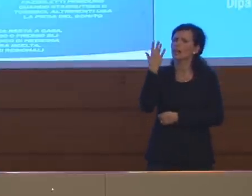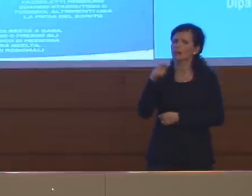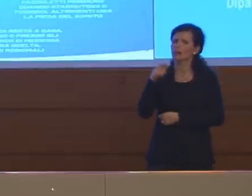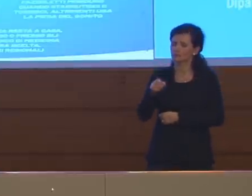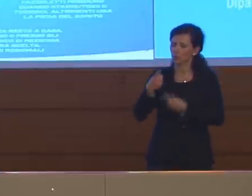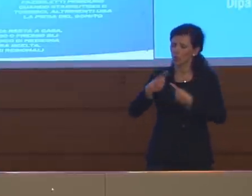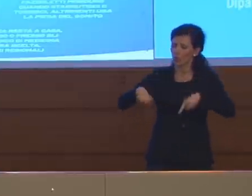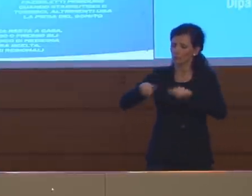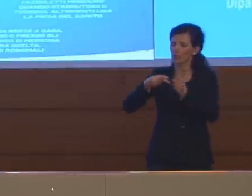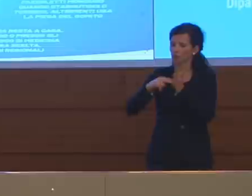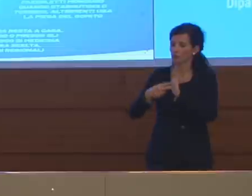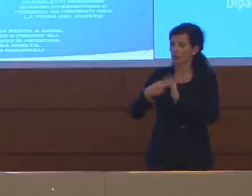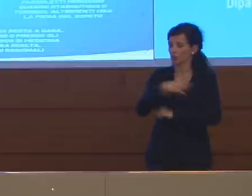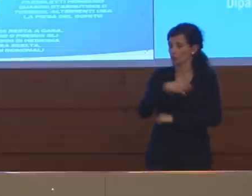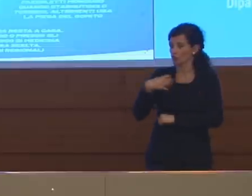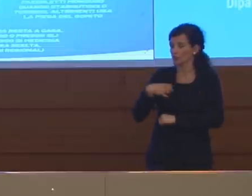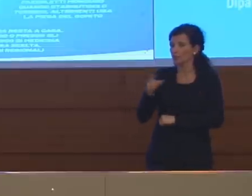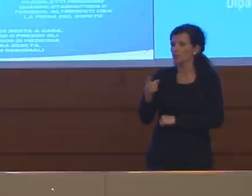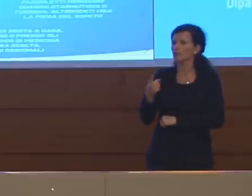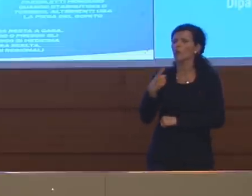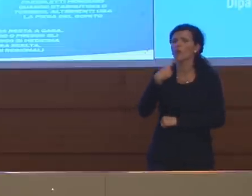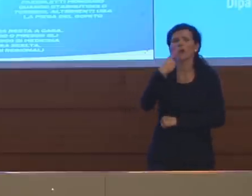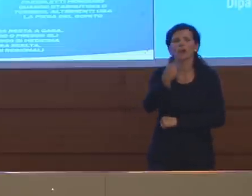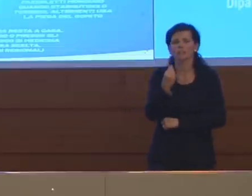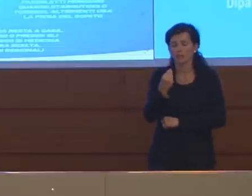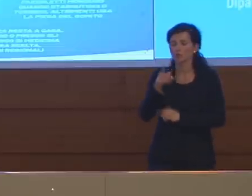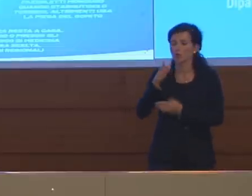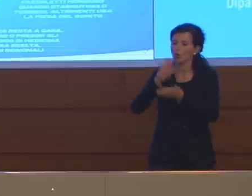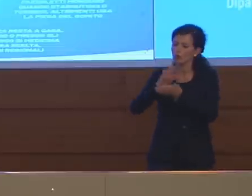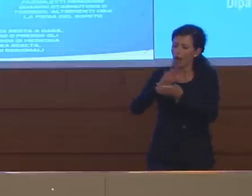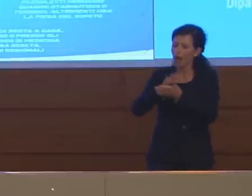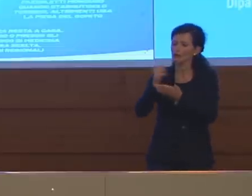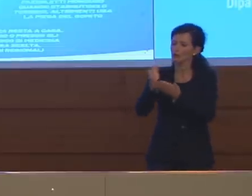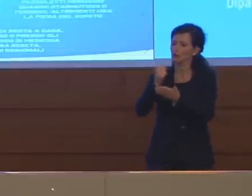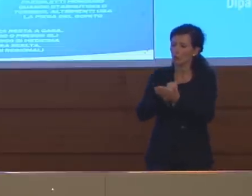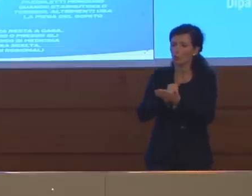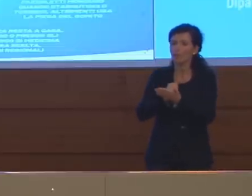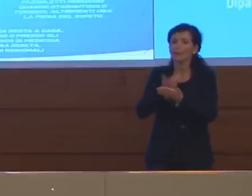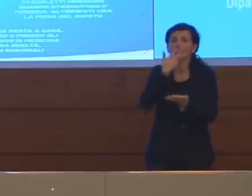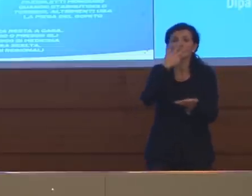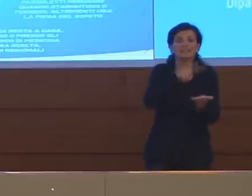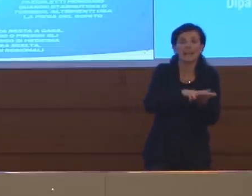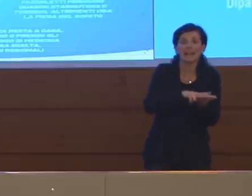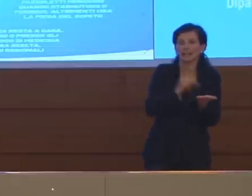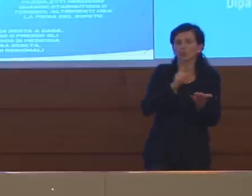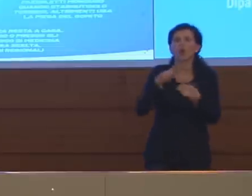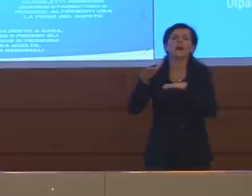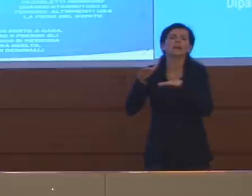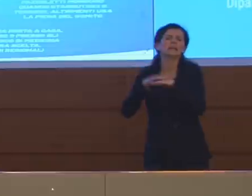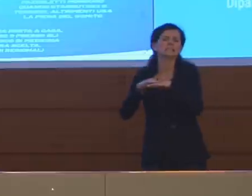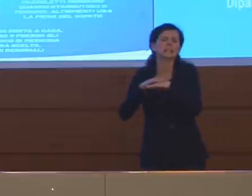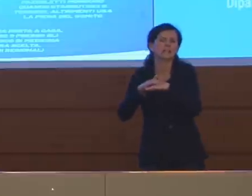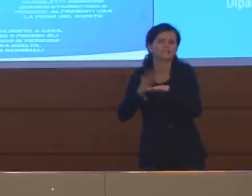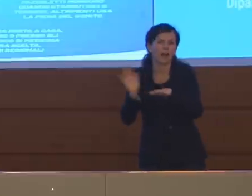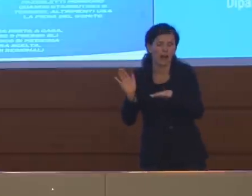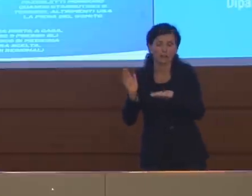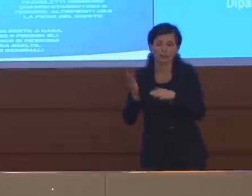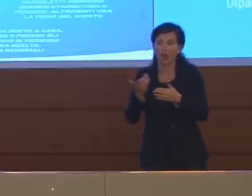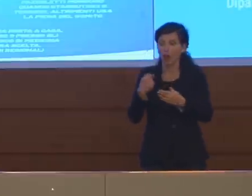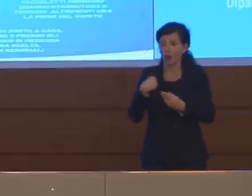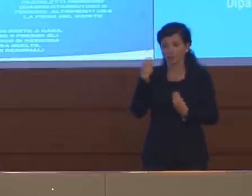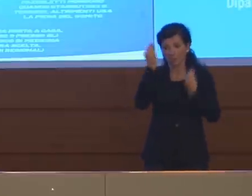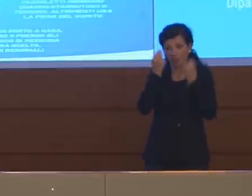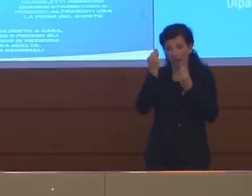Comitato Tecnico Scientifico mi è stato detto che questi documenti non sono secretati, ma sono riservati, mi chiedo se non sia troppo